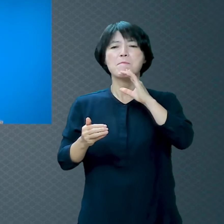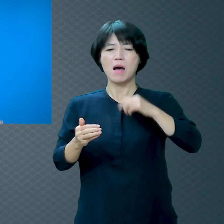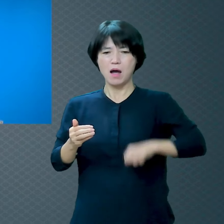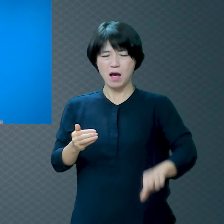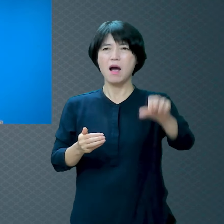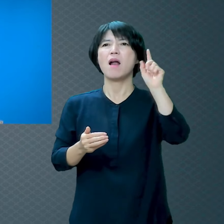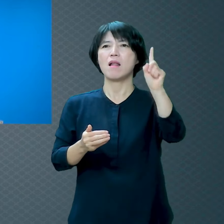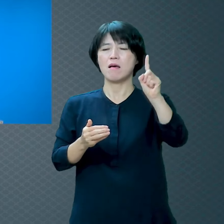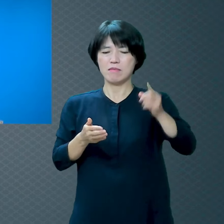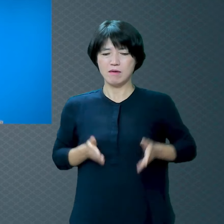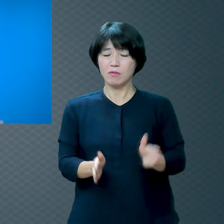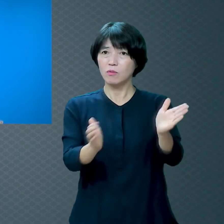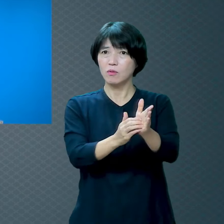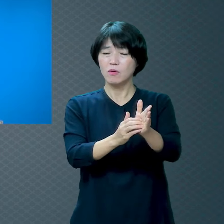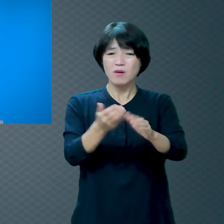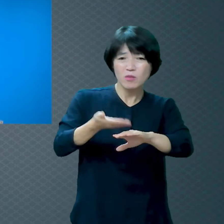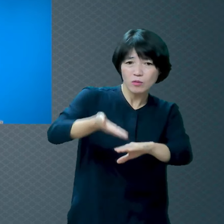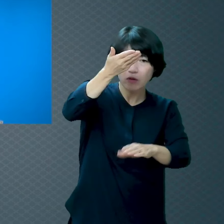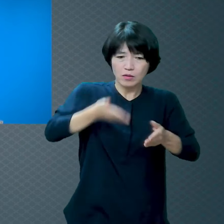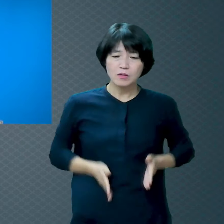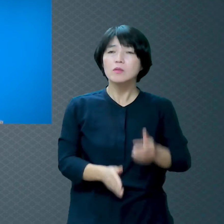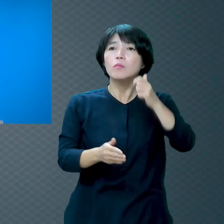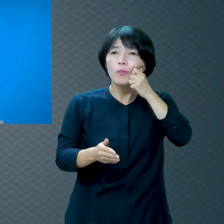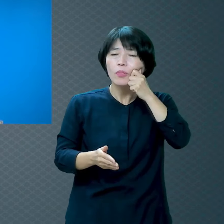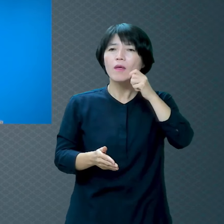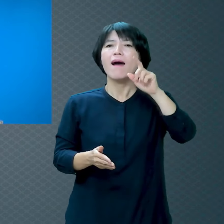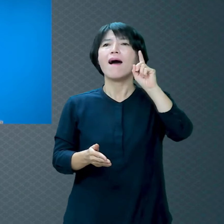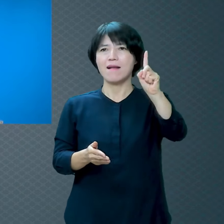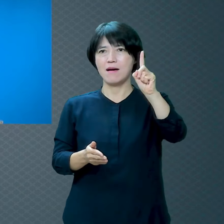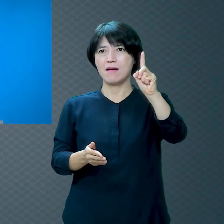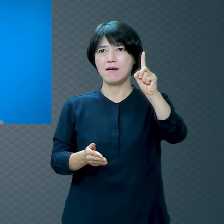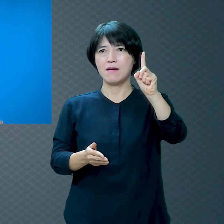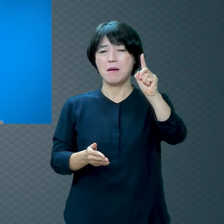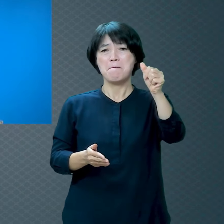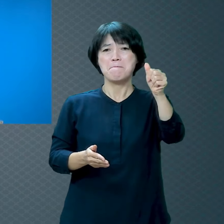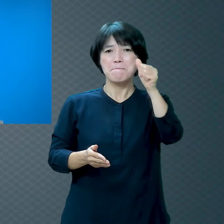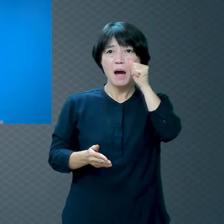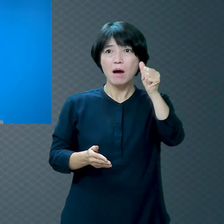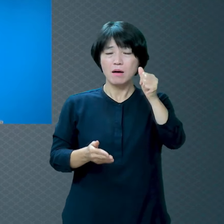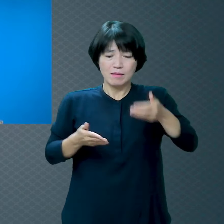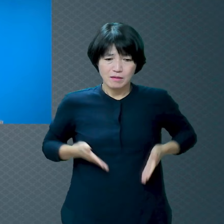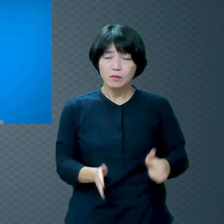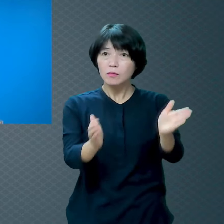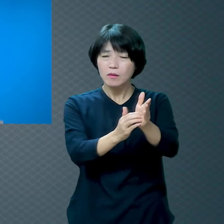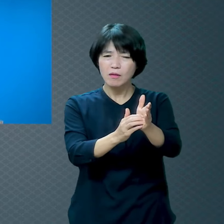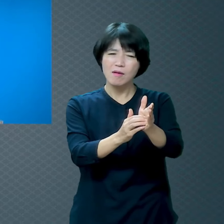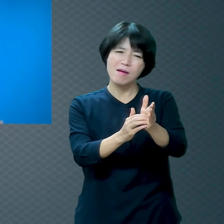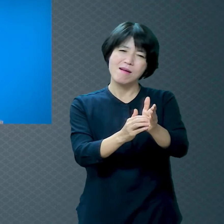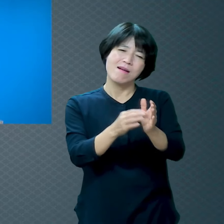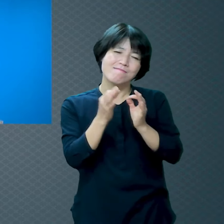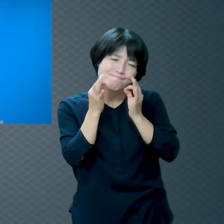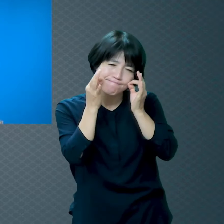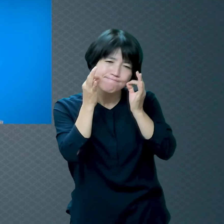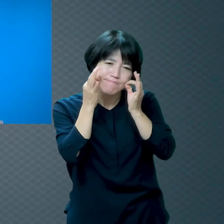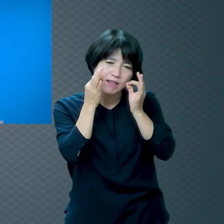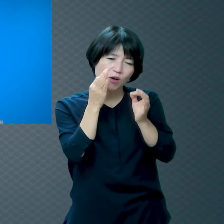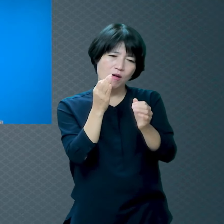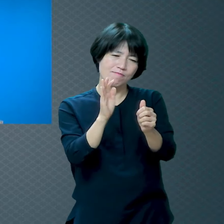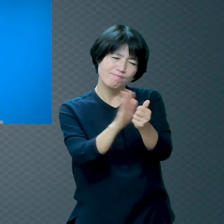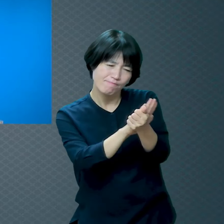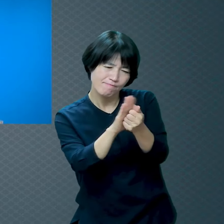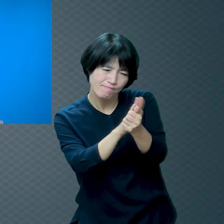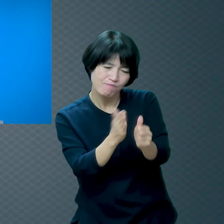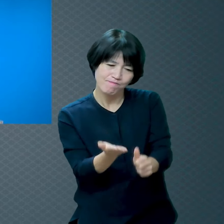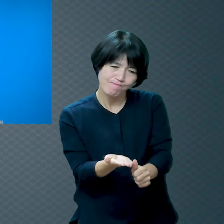낳고 싶은데 하나밖에 못 낳았어요 그런데 온 정성을 들여서 키웠는데 그 아이가